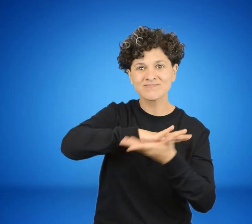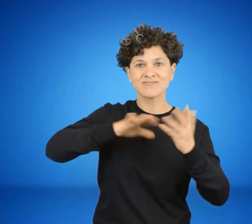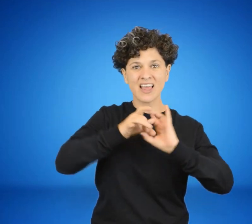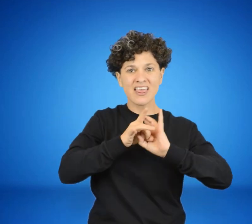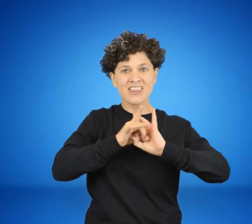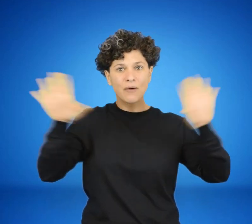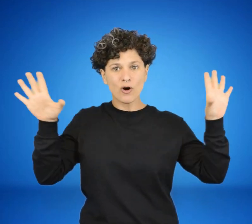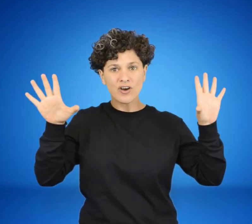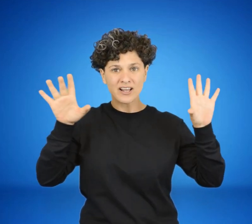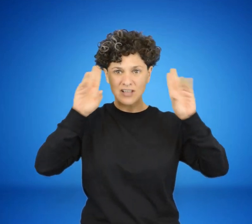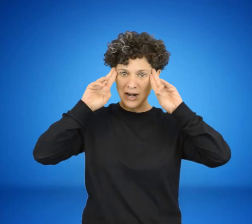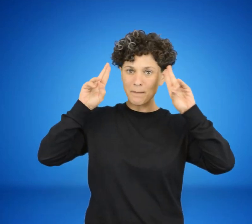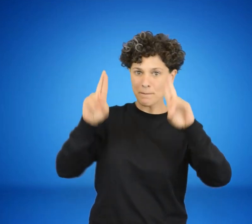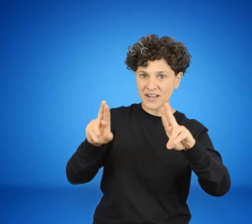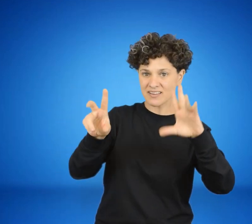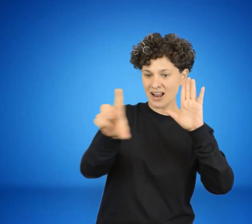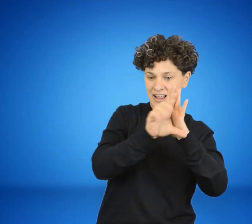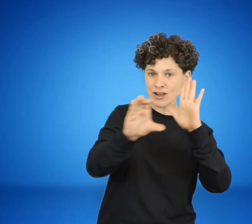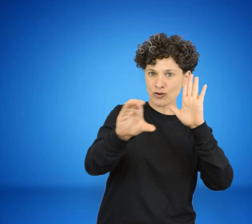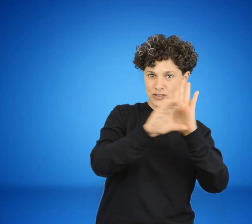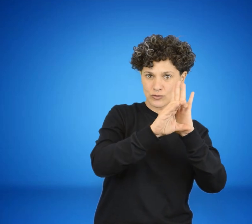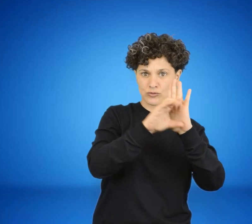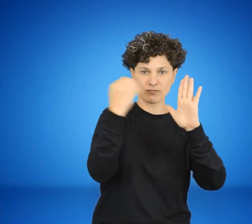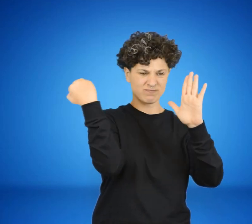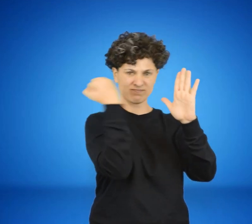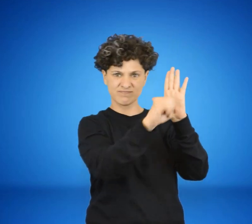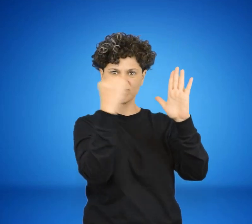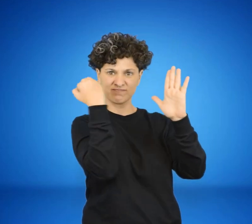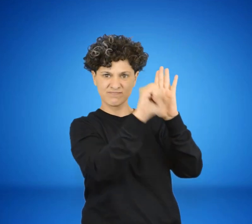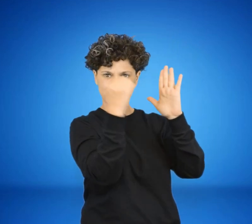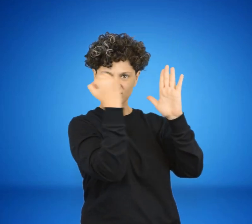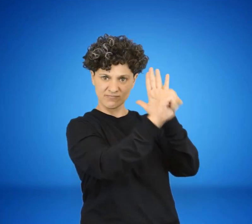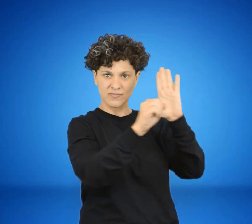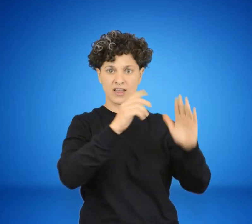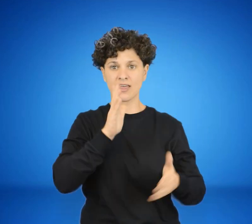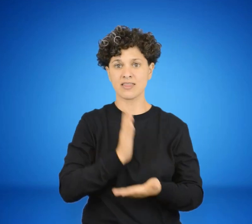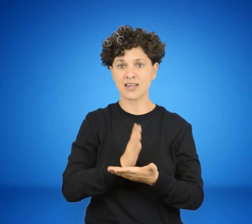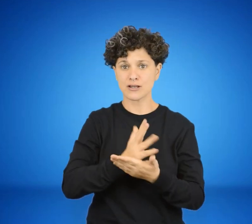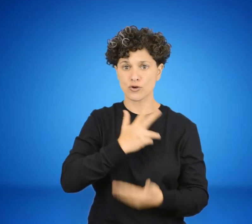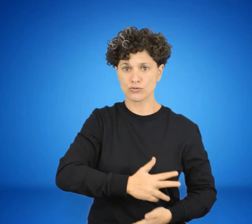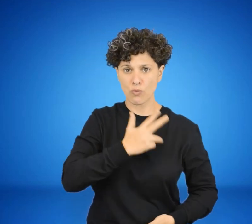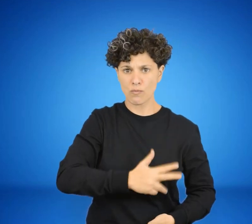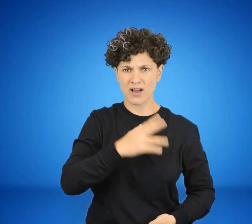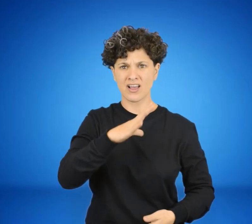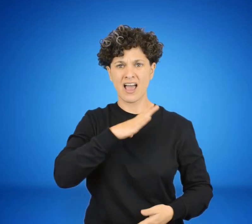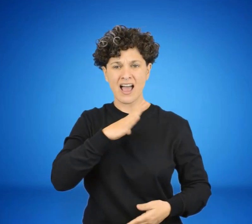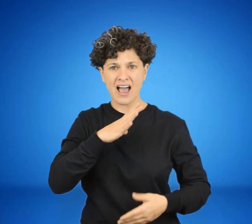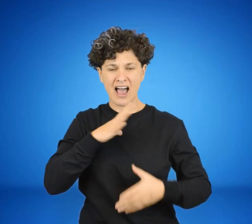democrático respetuoso de la Constitución y de la ley. Las graves violaciones de los derechos humanos,